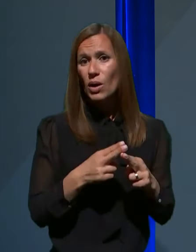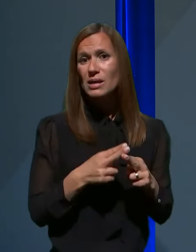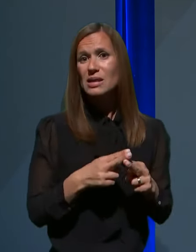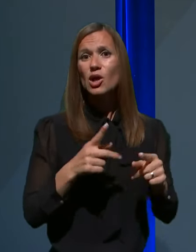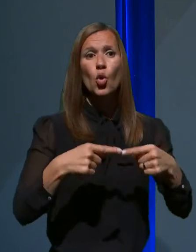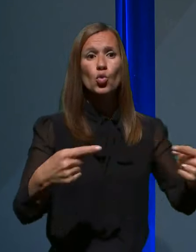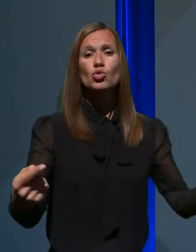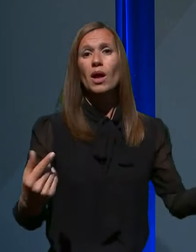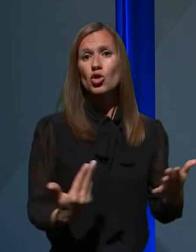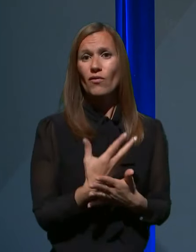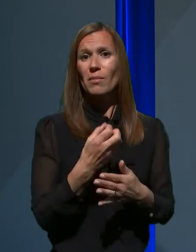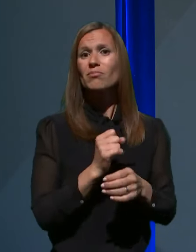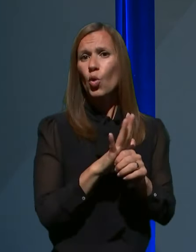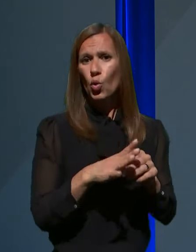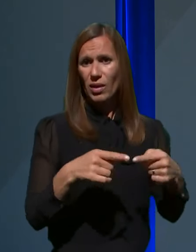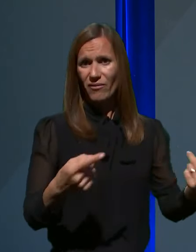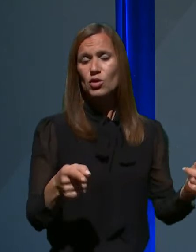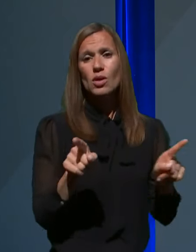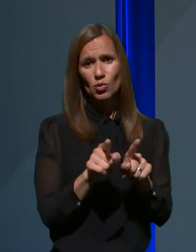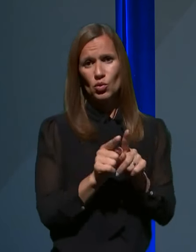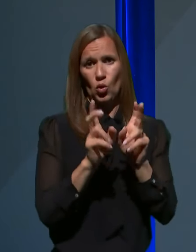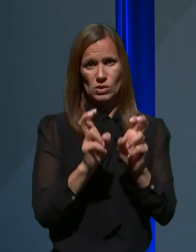koronavirusom tudi zaustavilo.